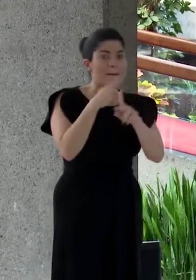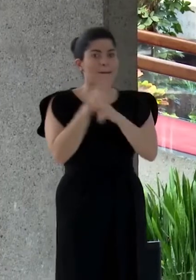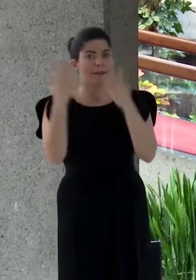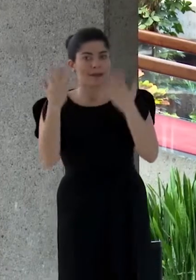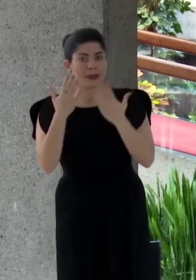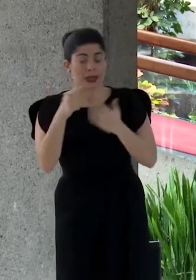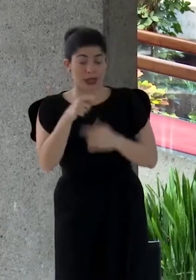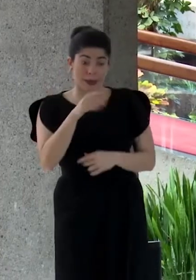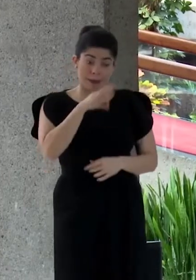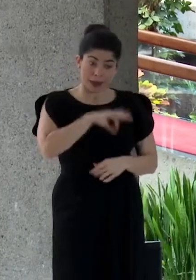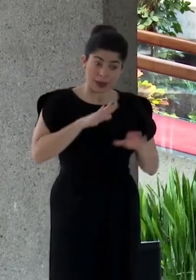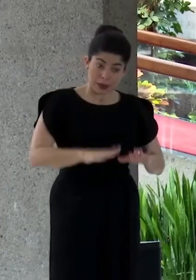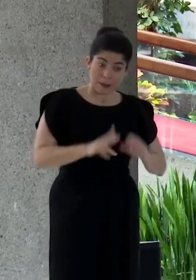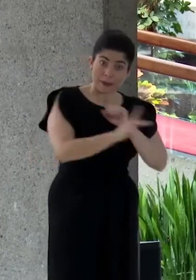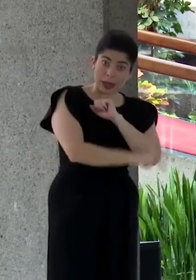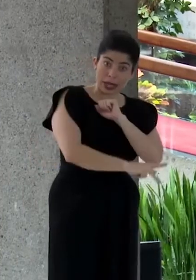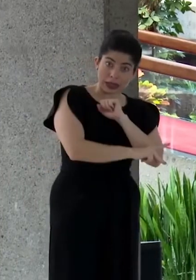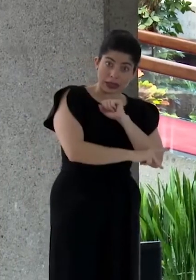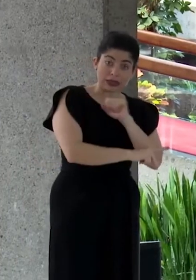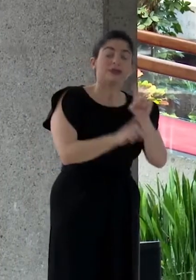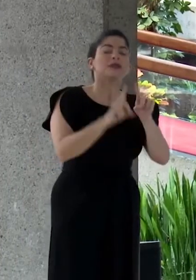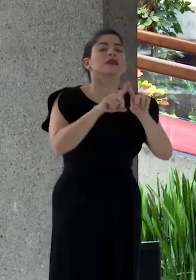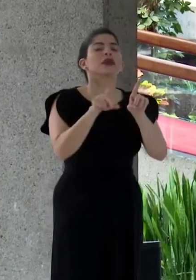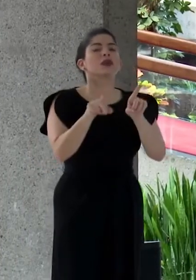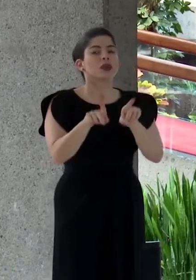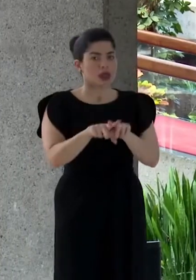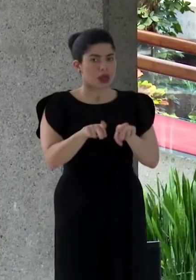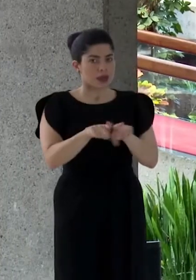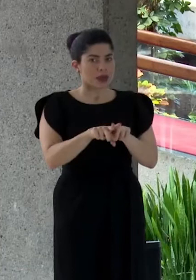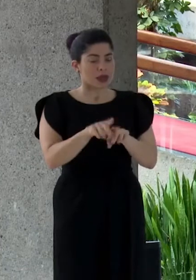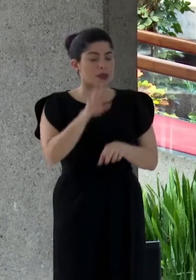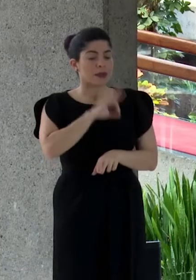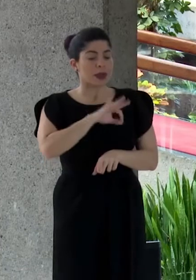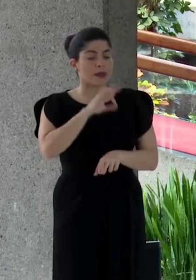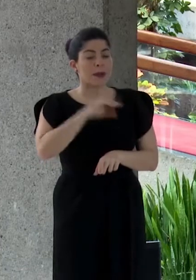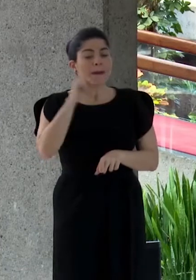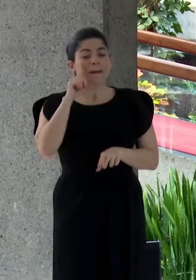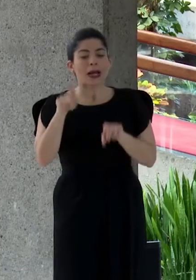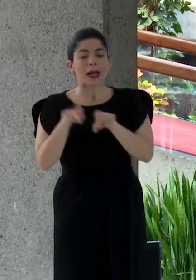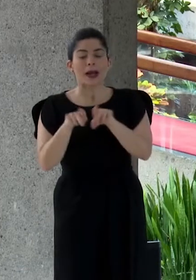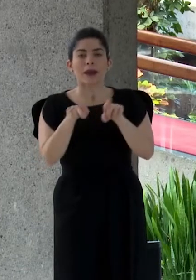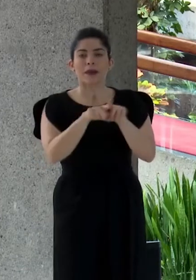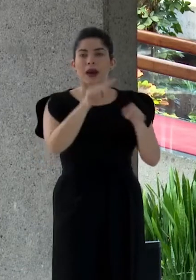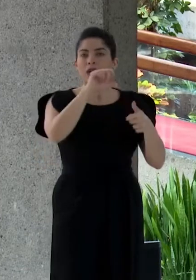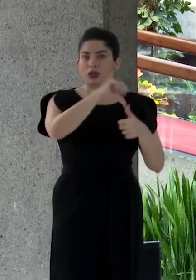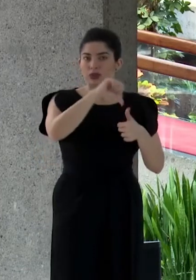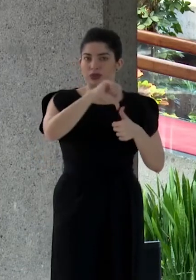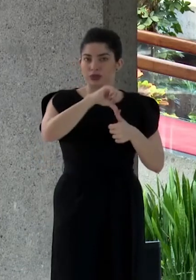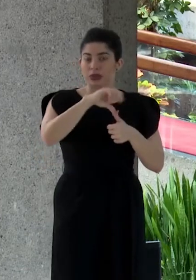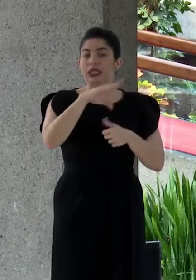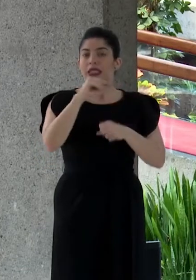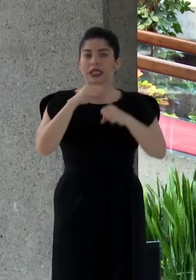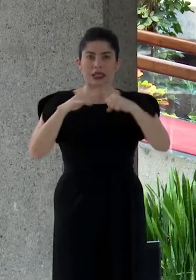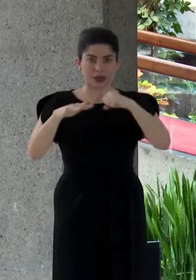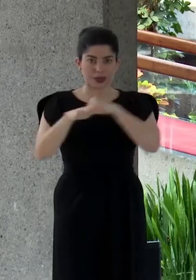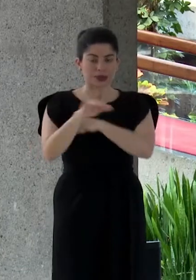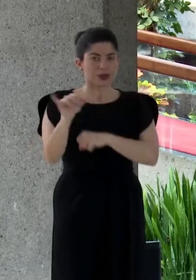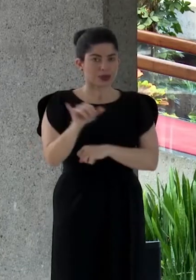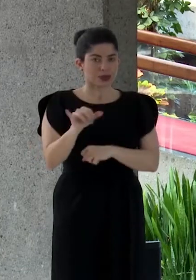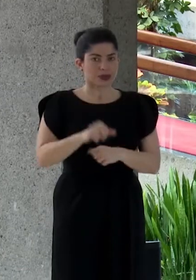en beneficio de nuestro país, sino también para nuestros hermanos centroamericanos y caribeños.